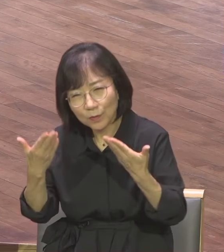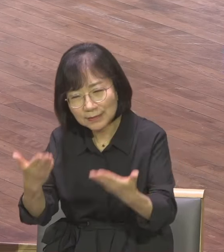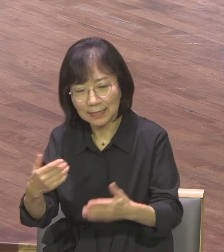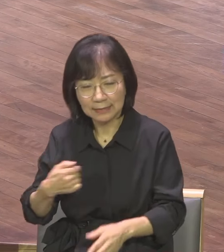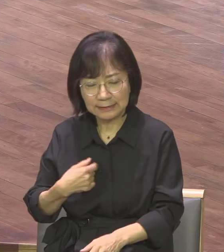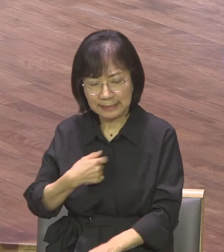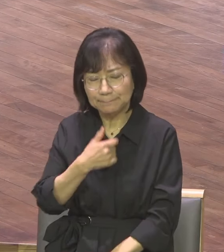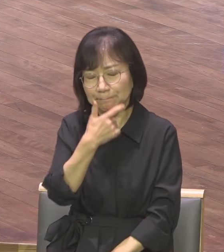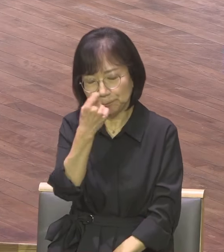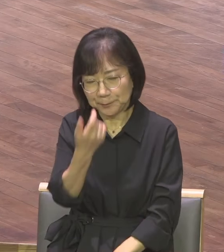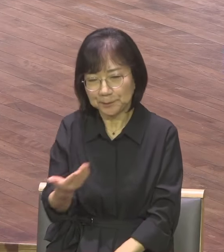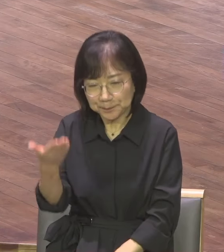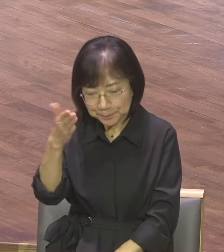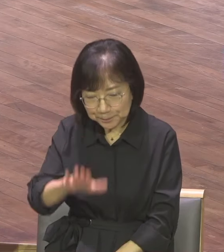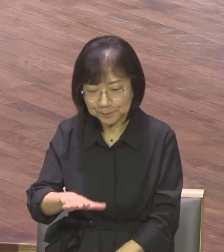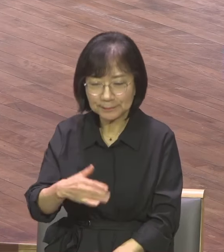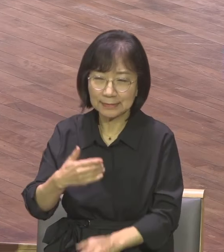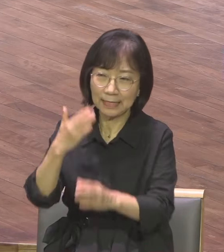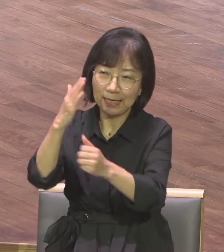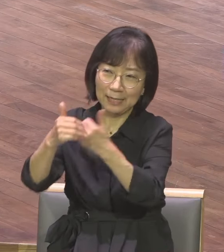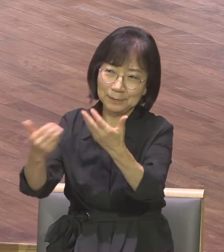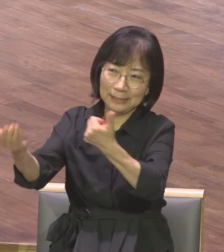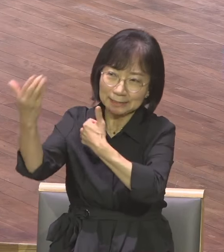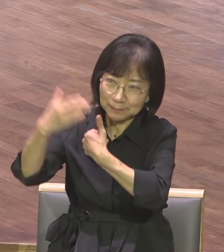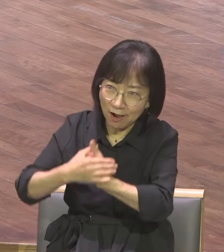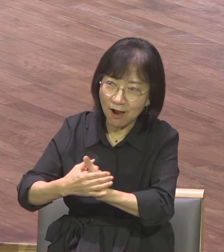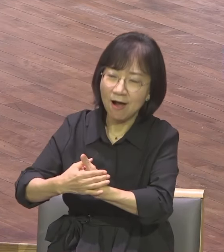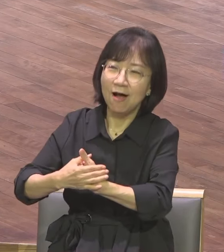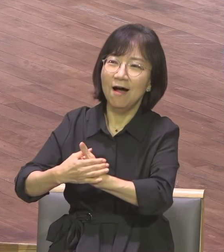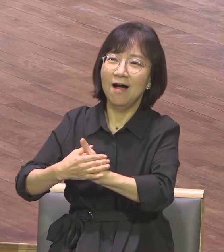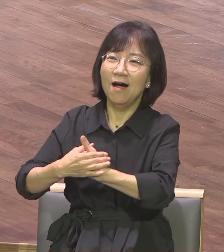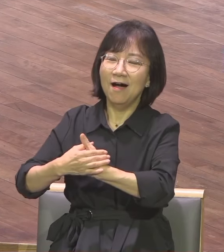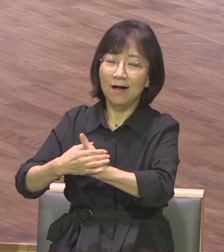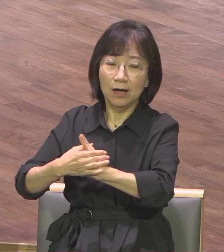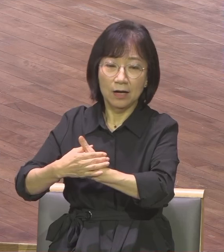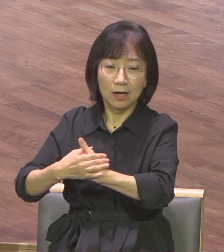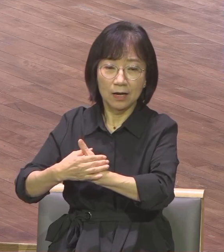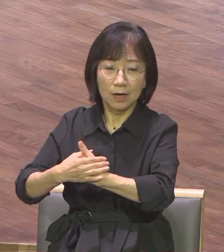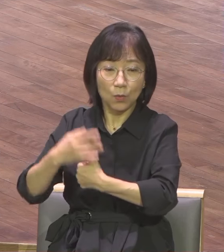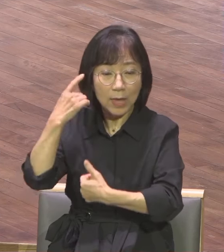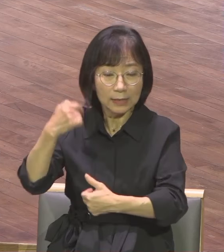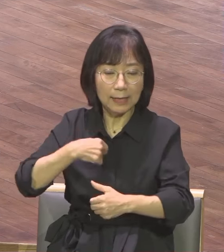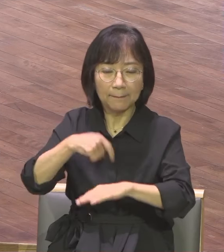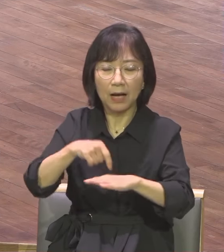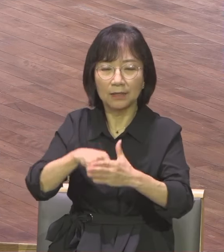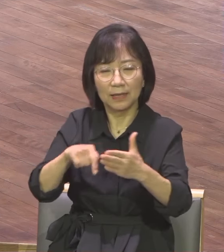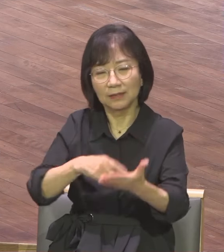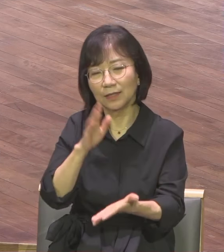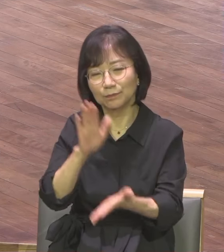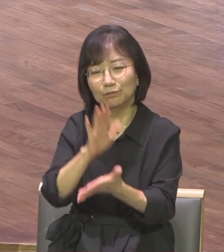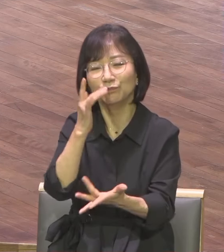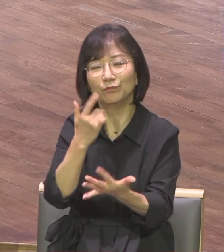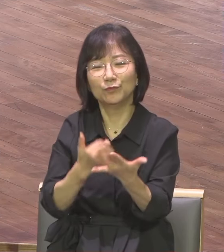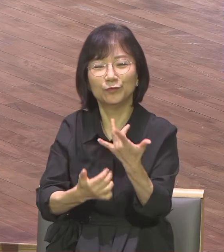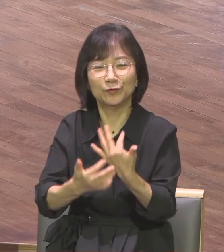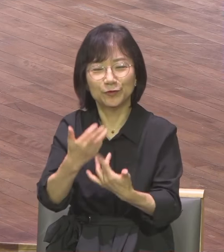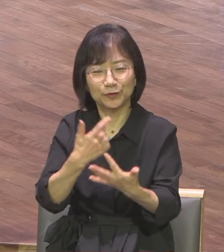하나님의 직분을 주셨구나 왜? 그 마음에 불이 있기 때문에 그래요 그래서 우리 예수님도 마지막